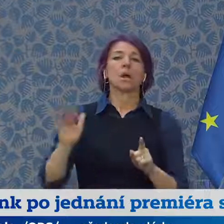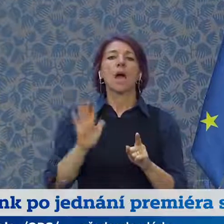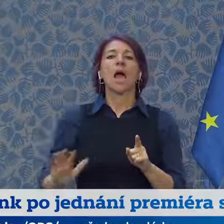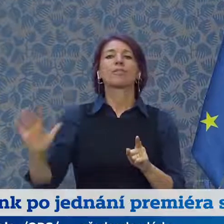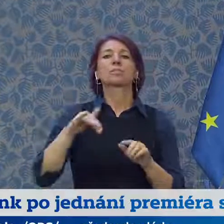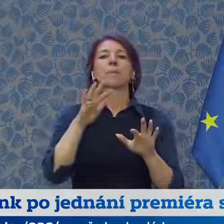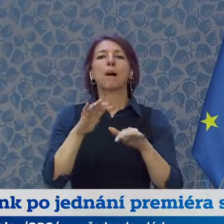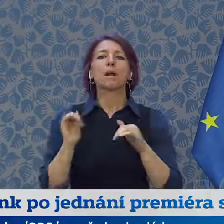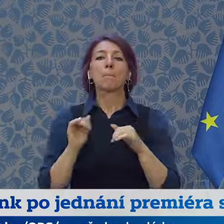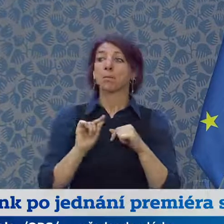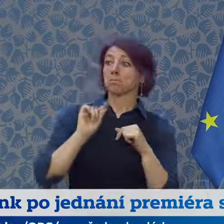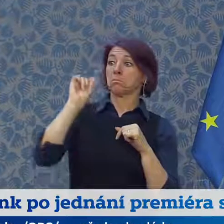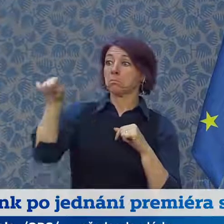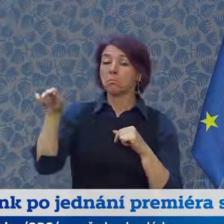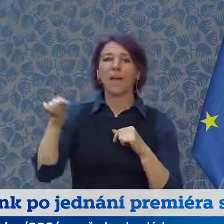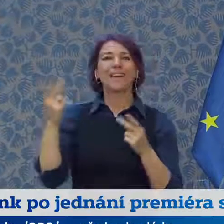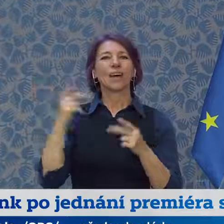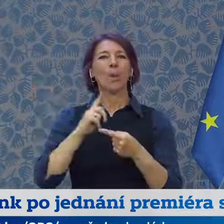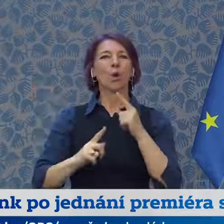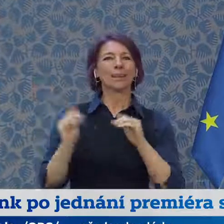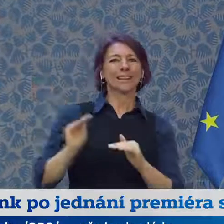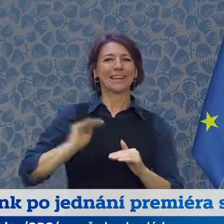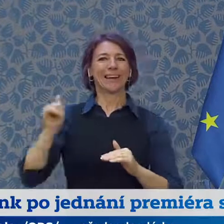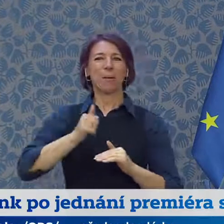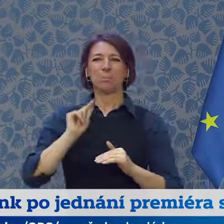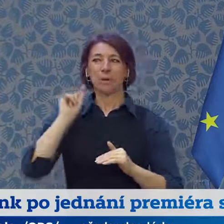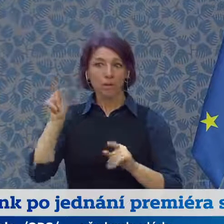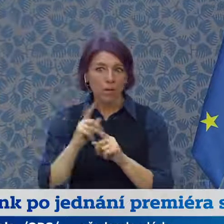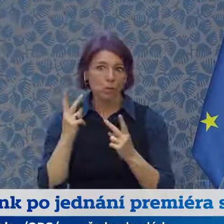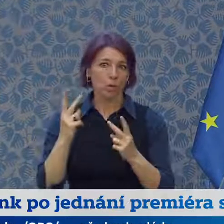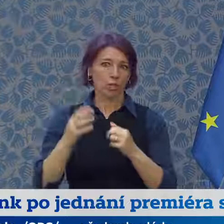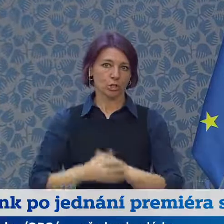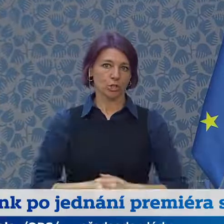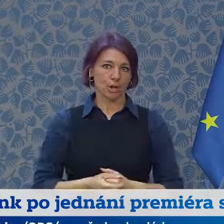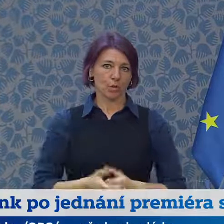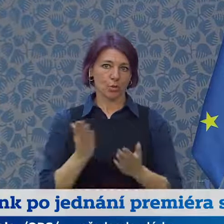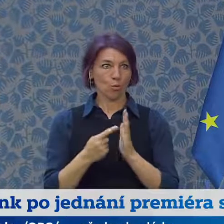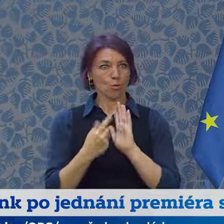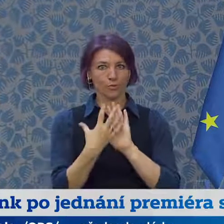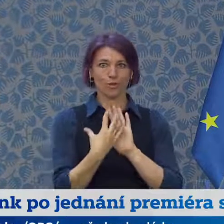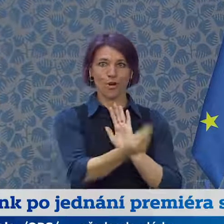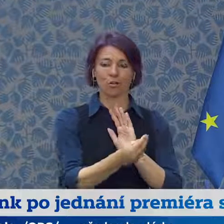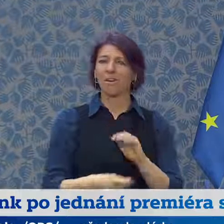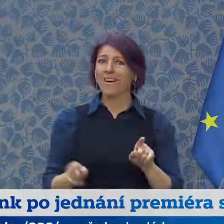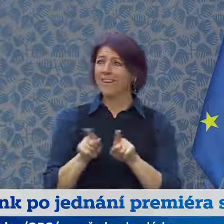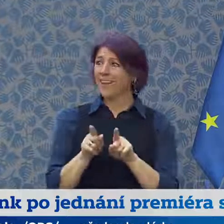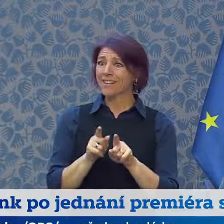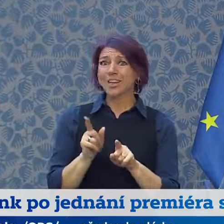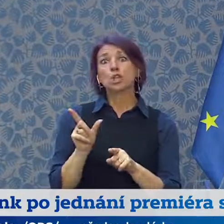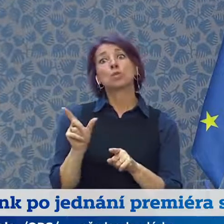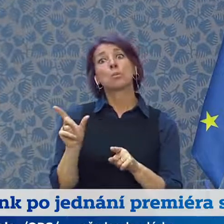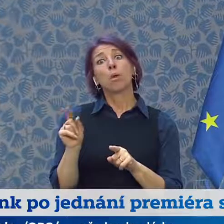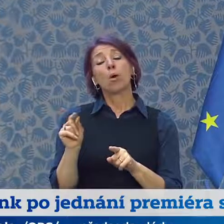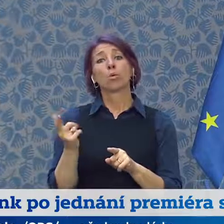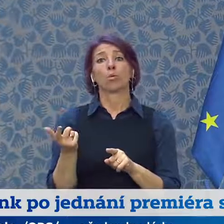parlamentu mezi prvními politiky a dá tím na jeho určitý signál. A je samozřejmě důležitá i návštěva, kterou společně